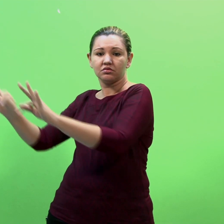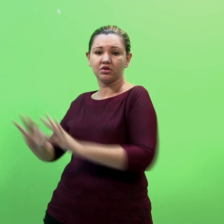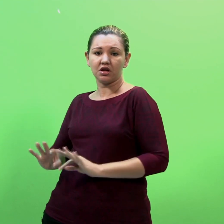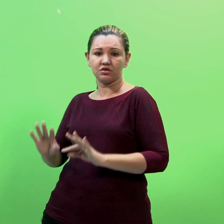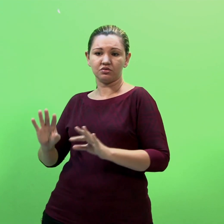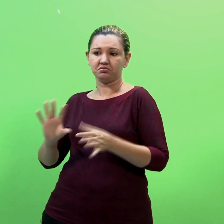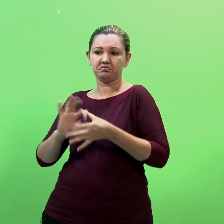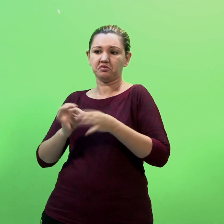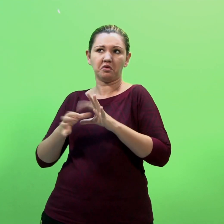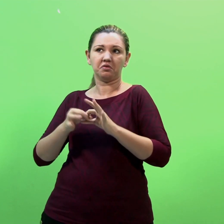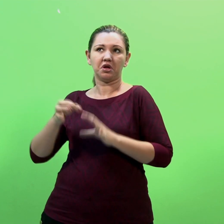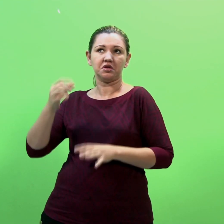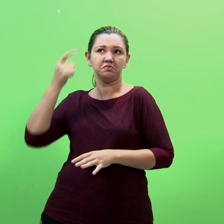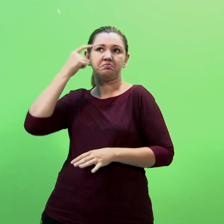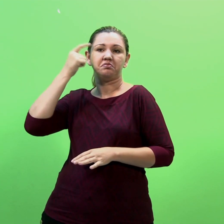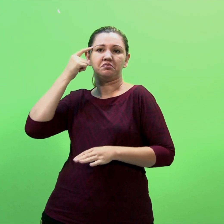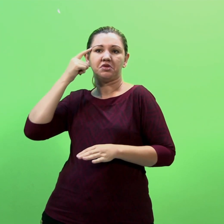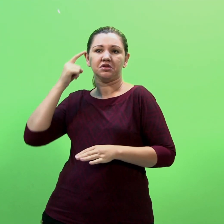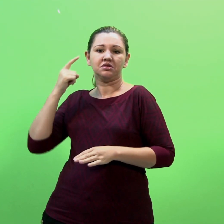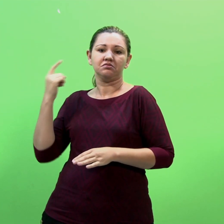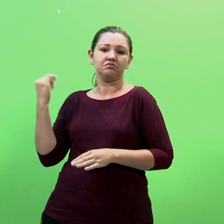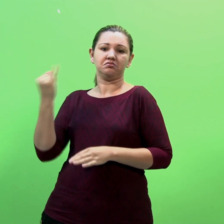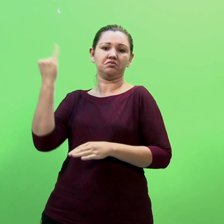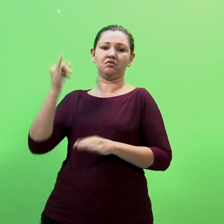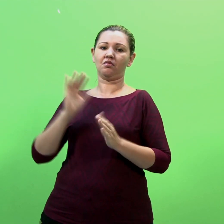considerar os aspectos situacionais relacionados a ele.